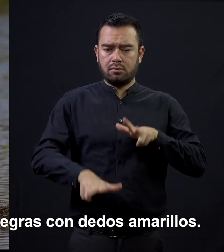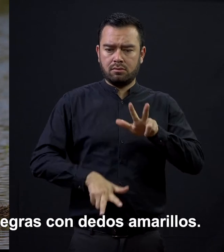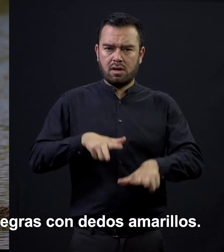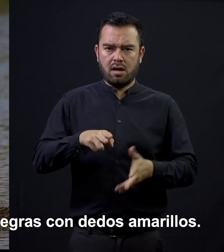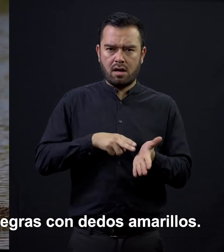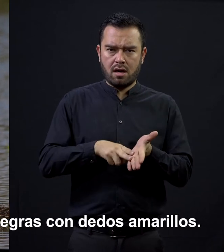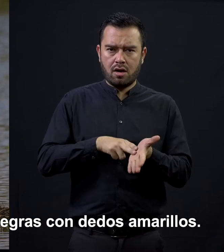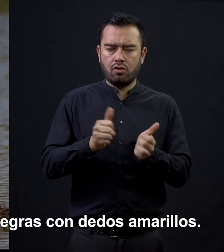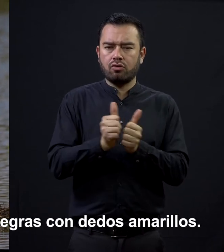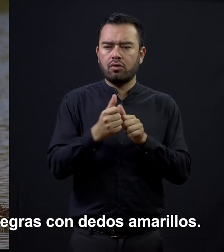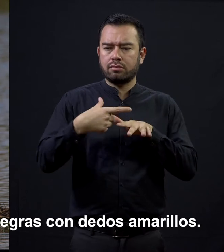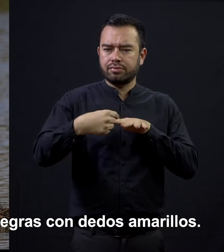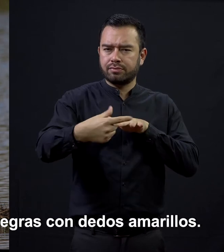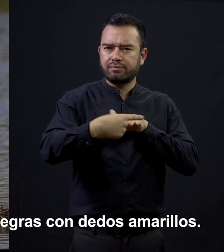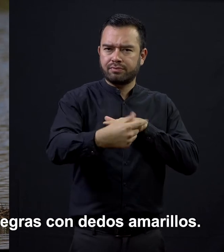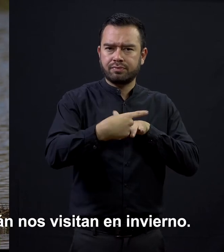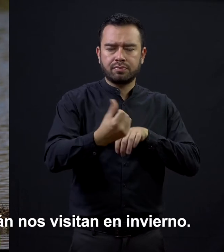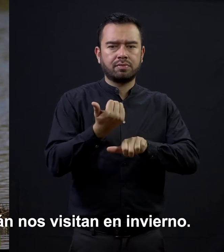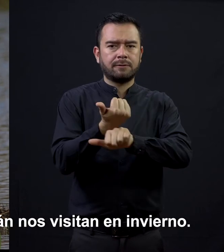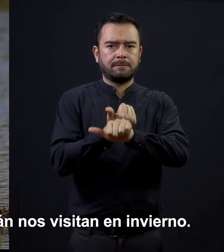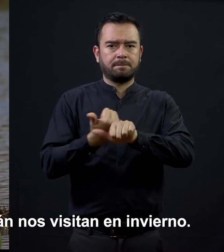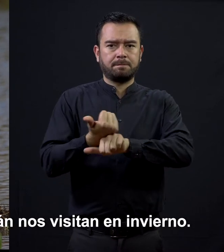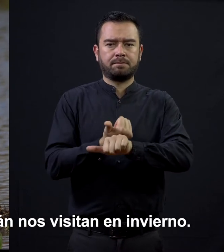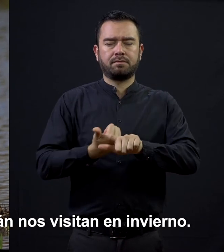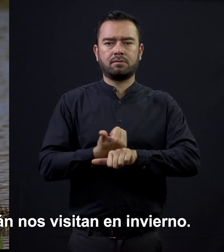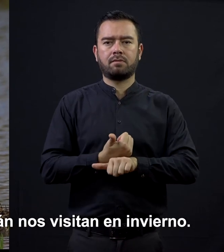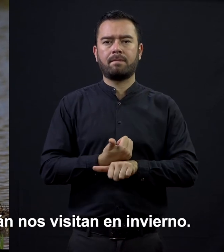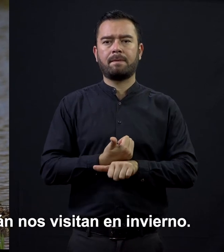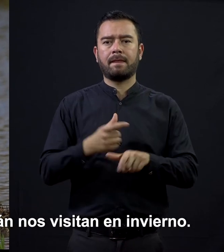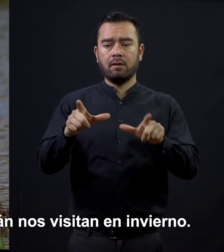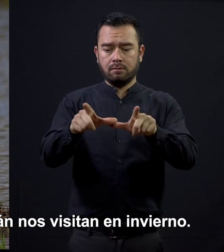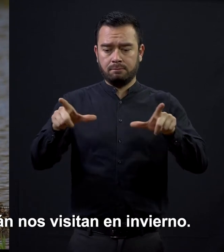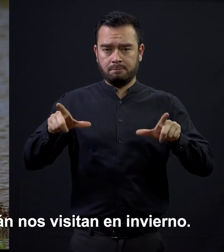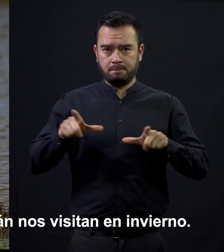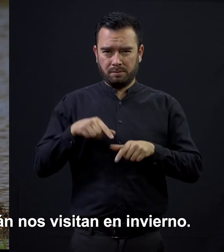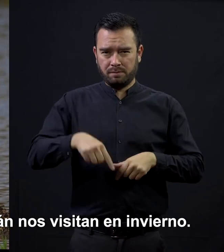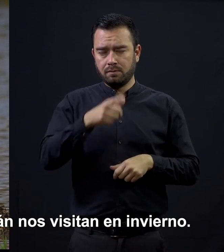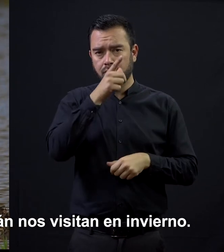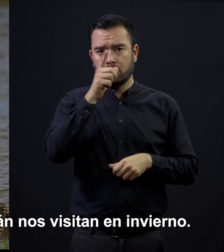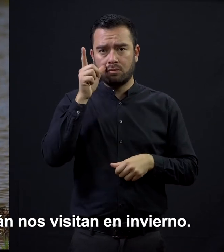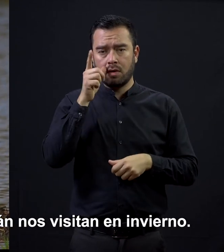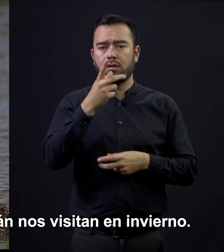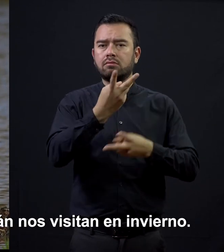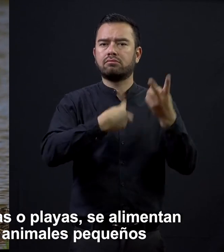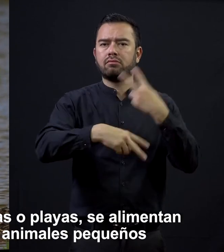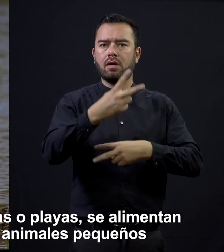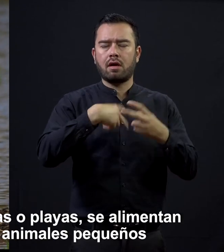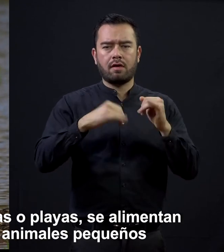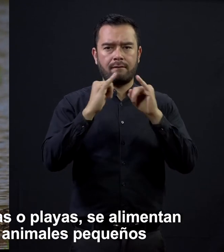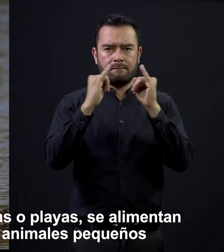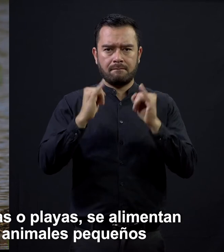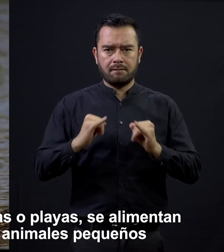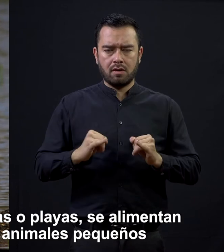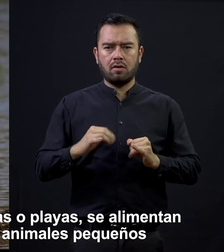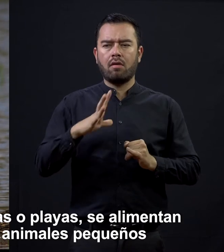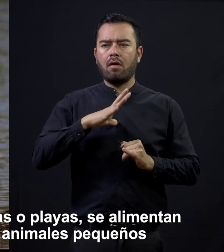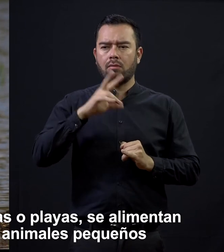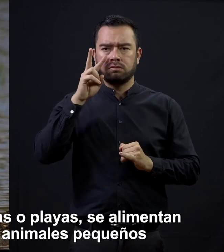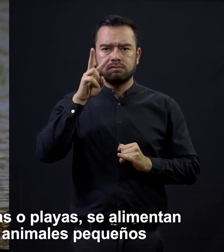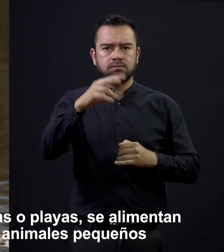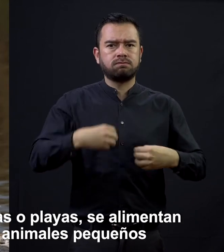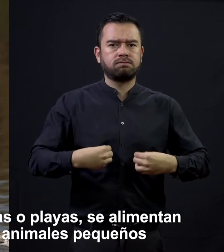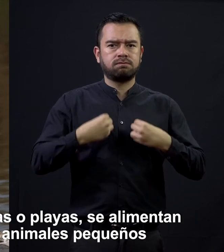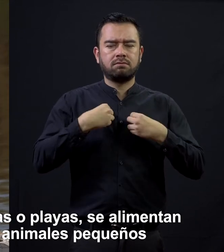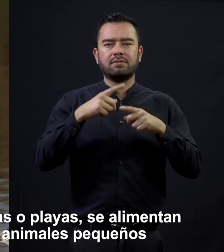y negras con dedos amarillos. En la laguna de Zapotlán nos visitan en invierno. Viven cerca de lagunas o